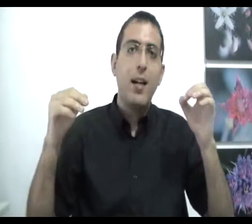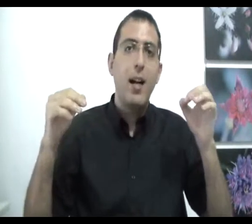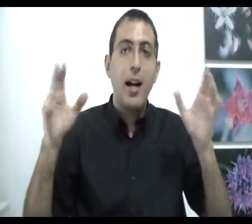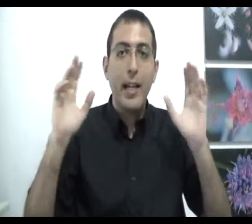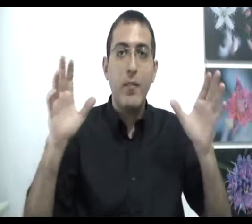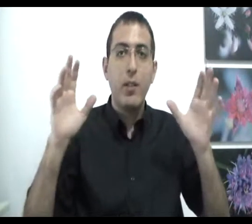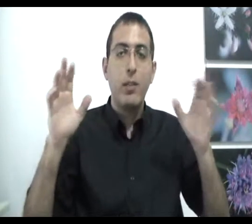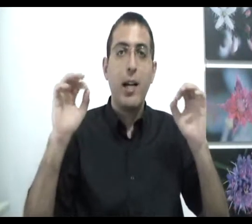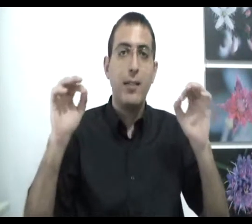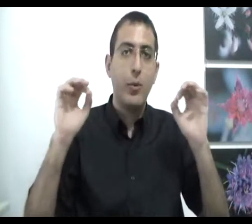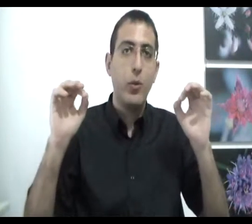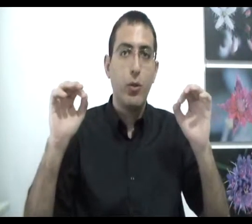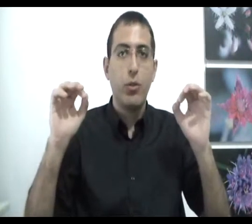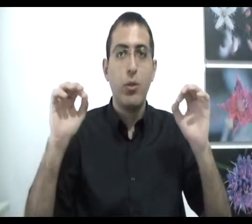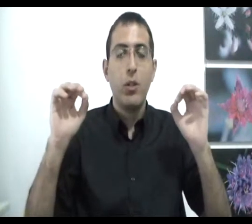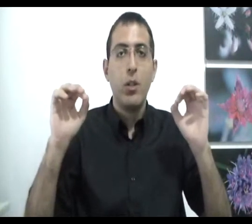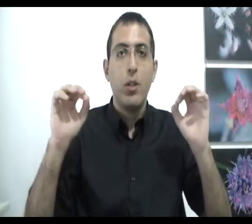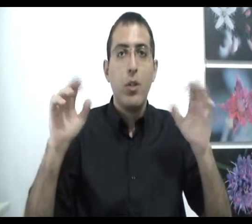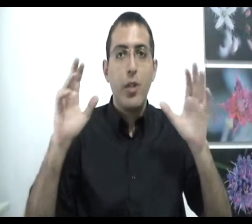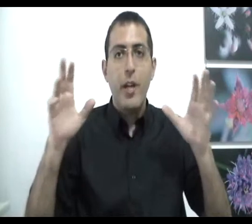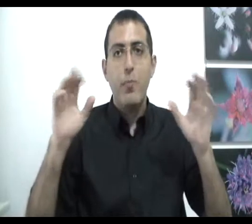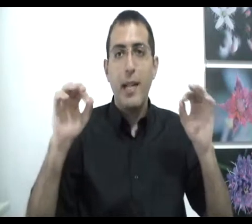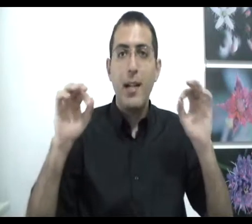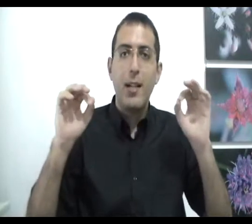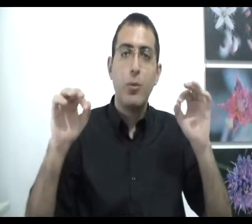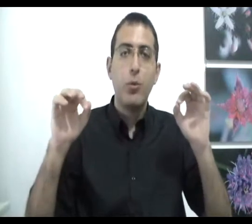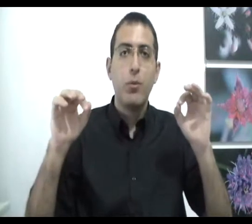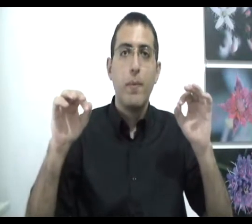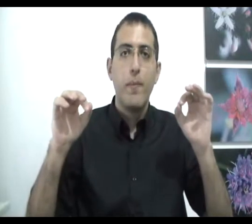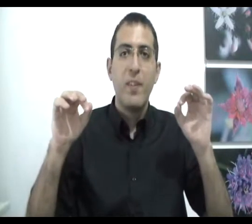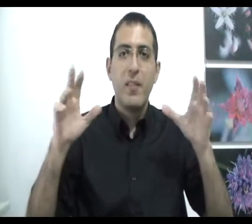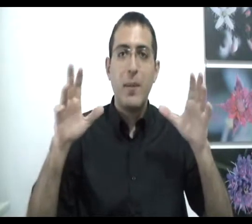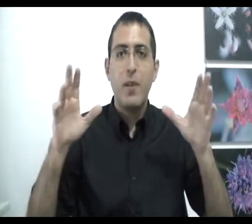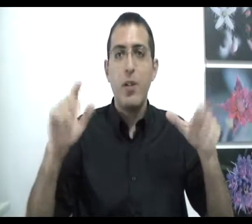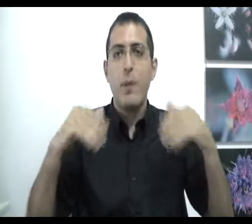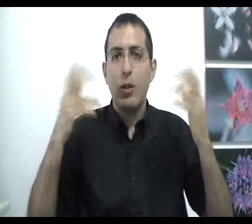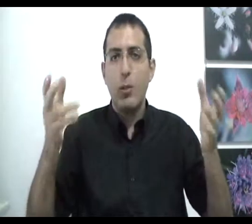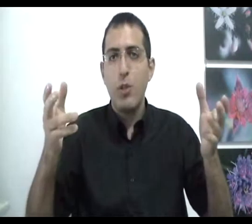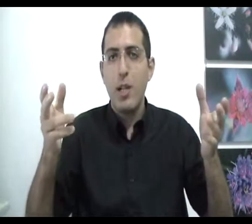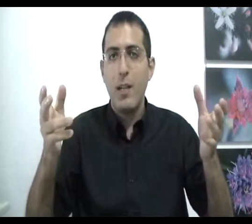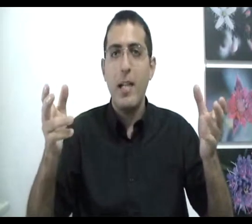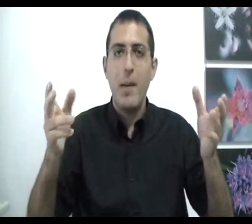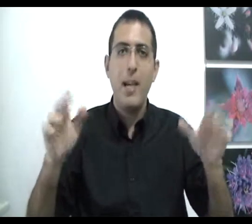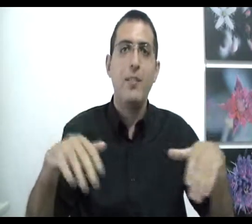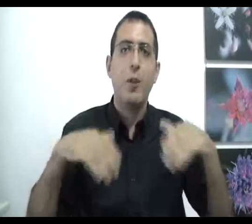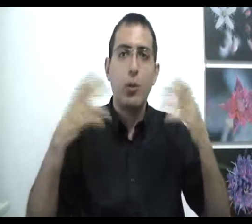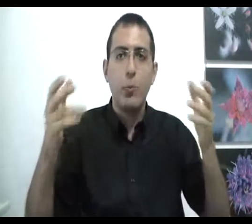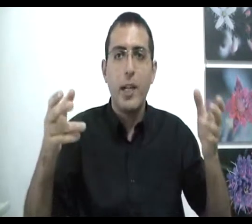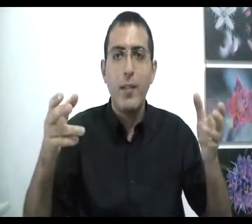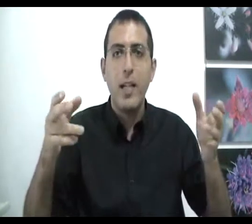והאי הבנות, אחת הטעויות שיש בעידן האחדות וכמובן שבכל טעות יש חלק מן האמת וכל טעות מתקרבת